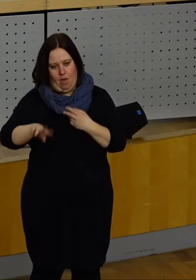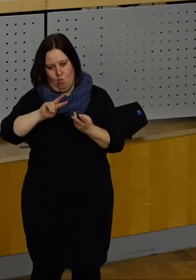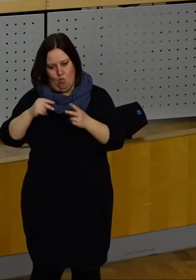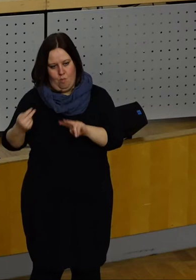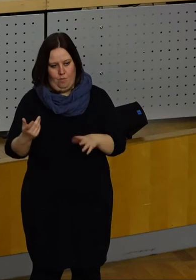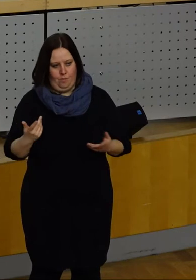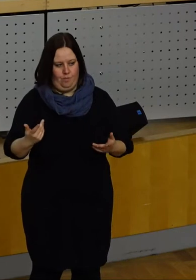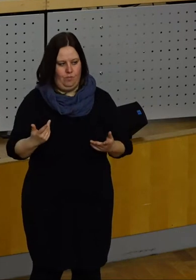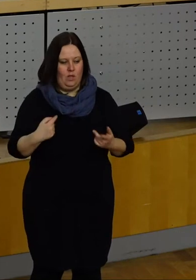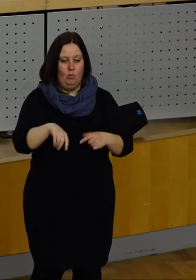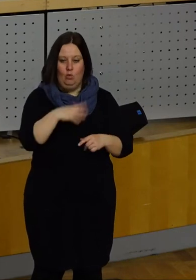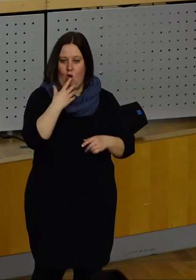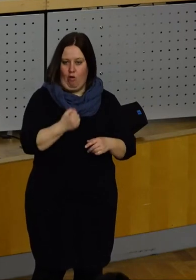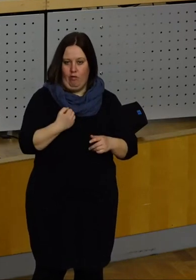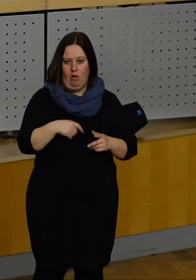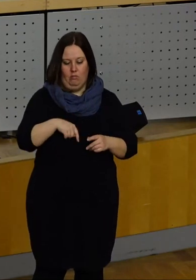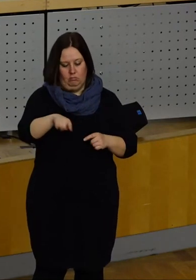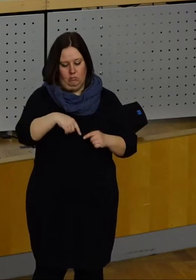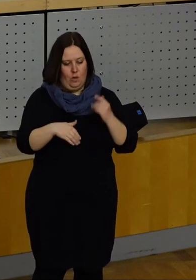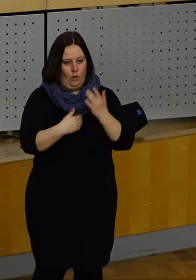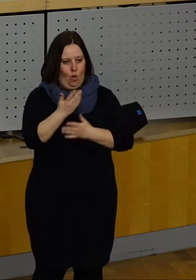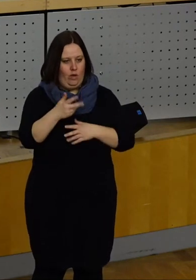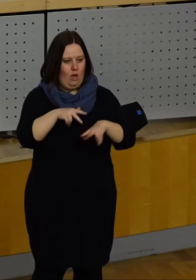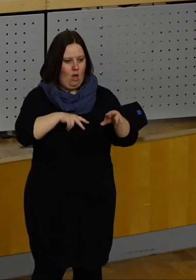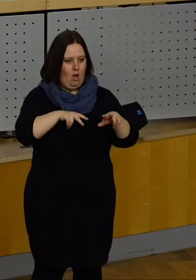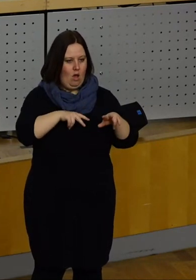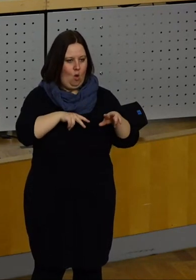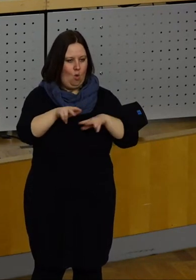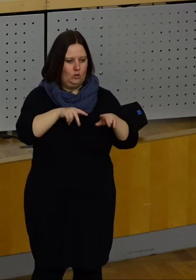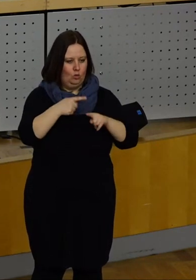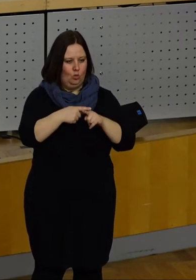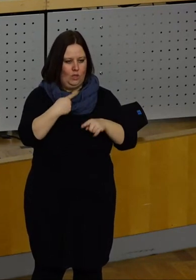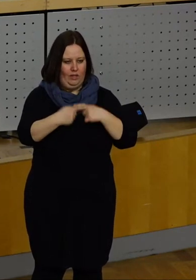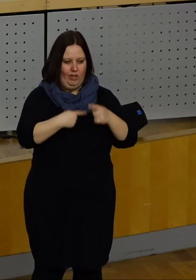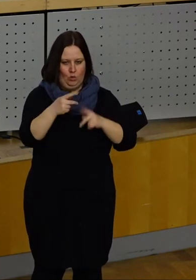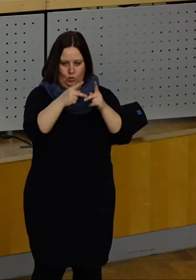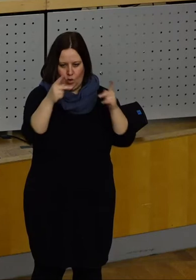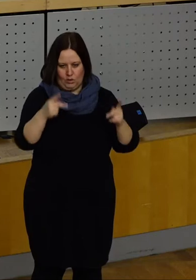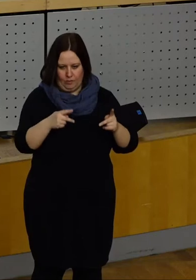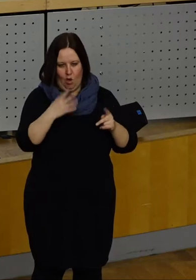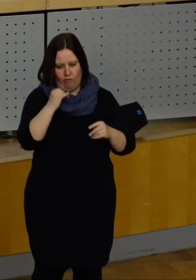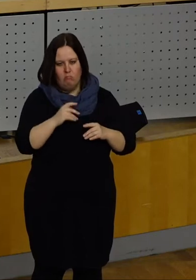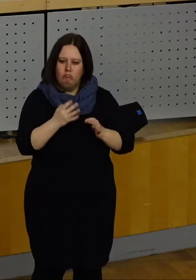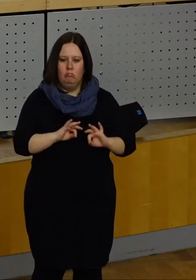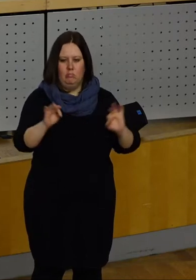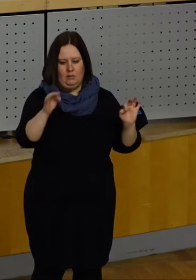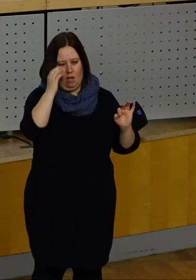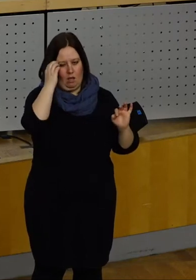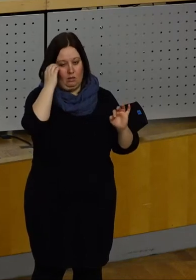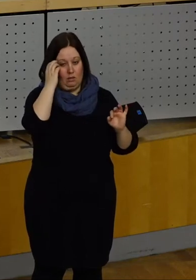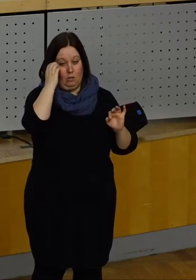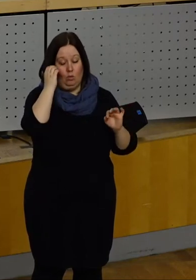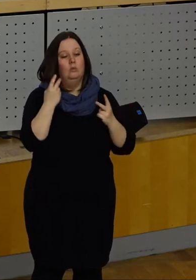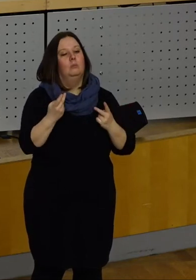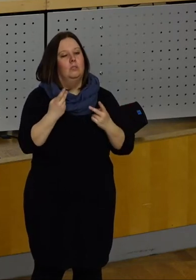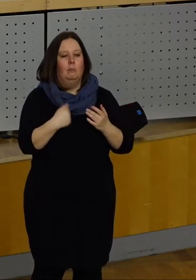Wir setzen Hoffnung in das neue Organisationsentwicklungskonzept, heißt es, und ich bitte Sie noch einmal zu